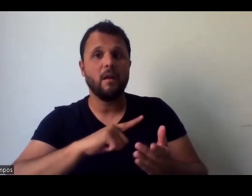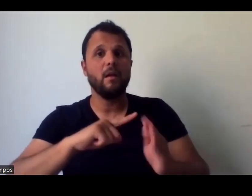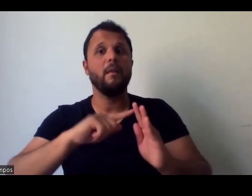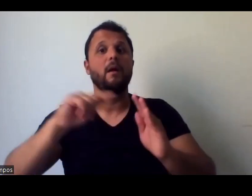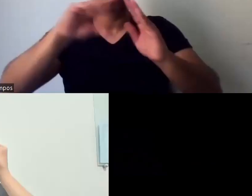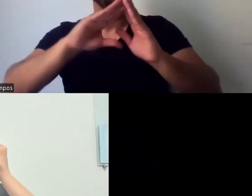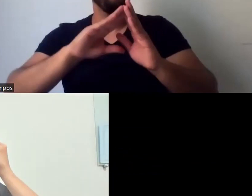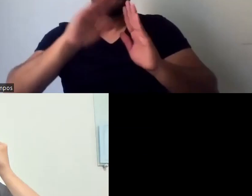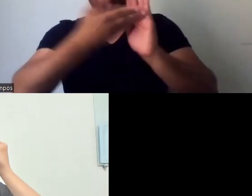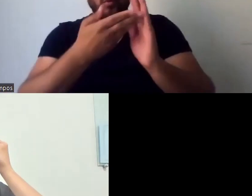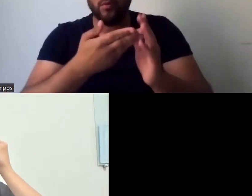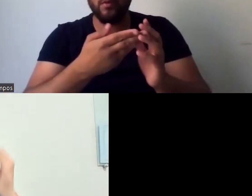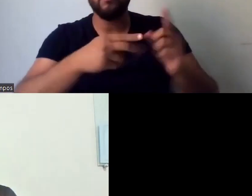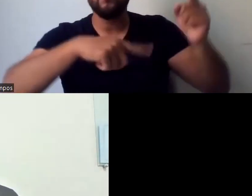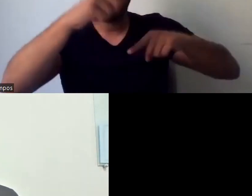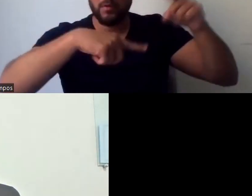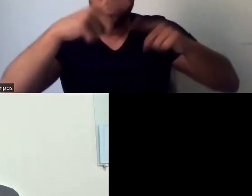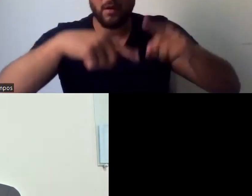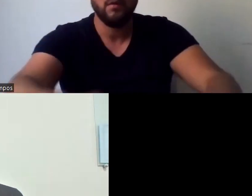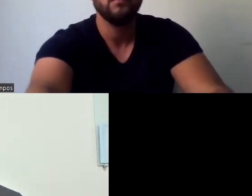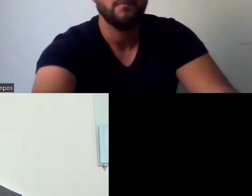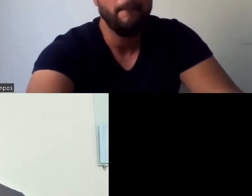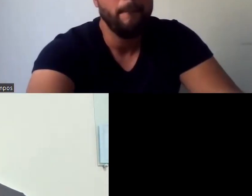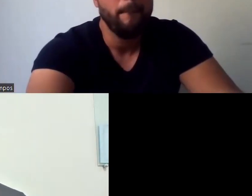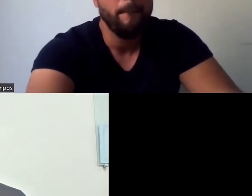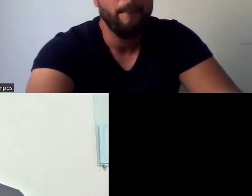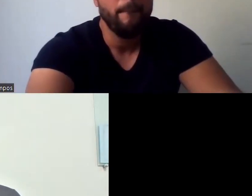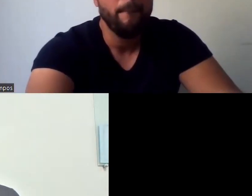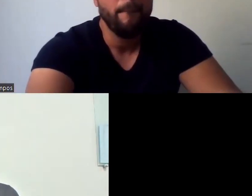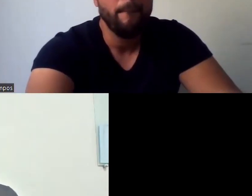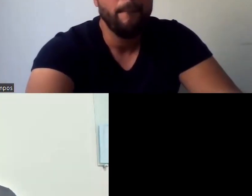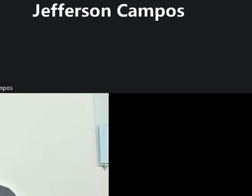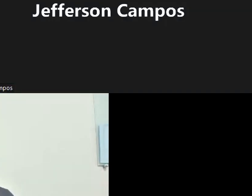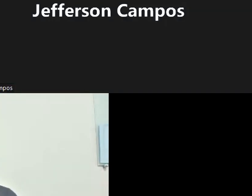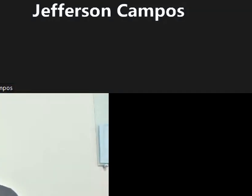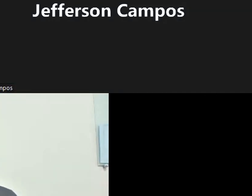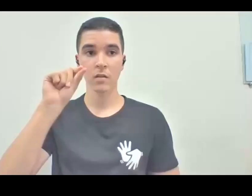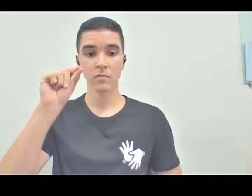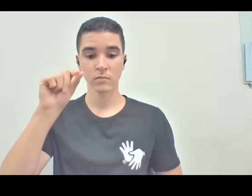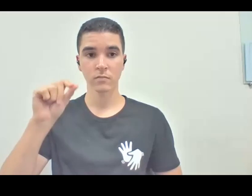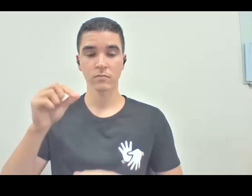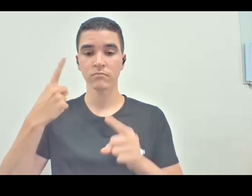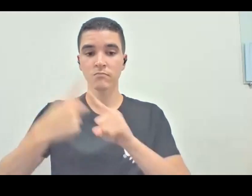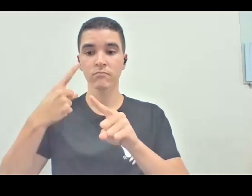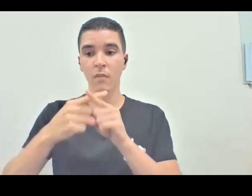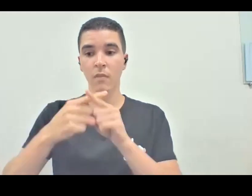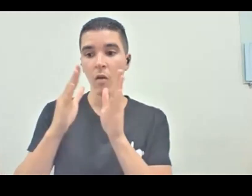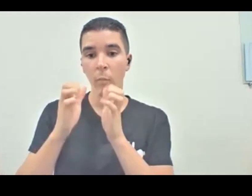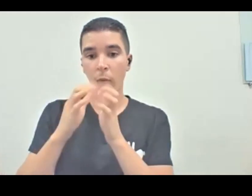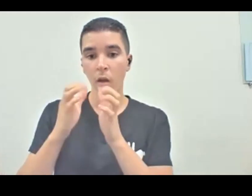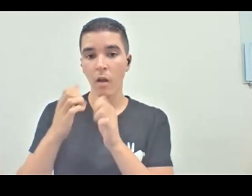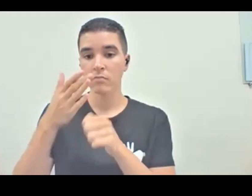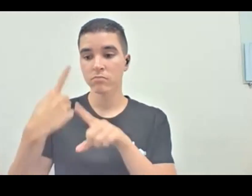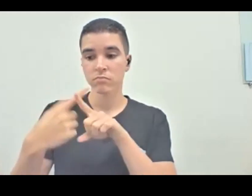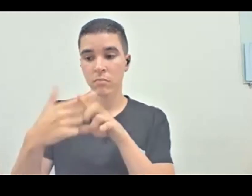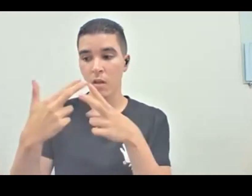clica, começa a audiodescrição. Bom, por que eu pedi isso? Porque uma das coisas que me